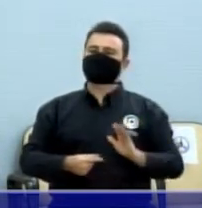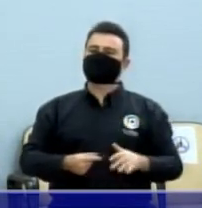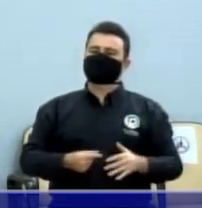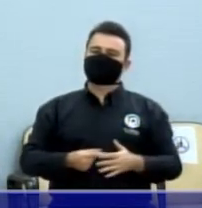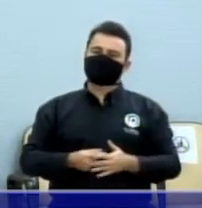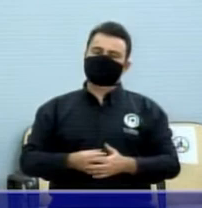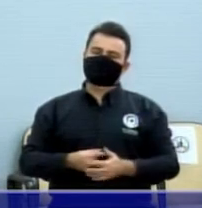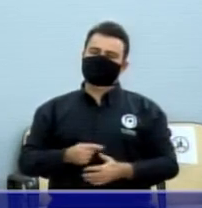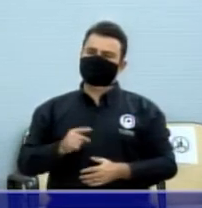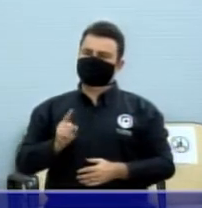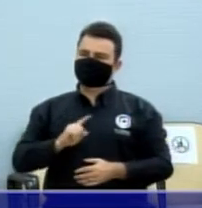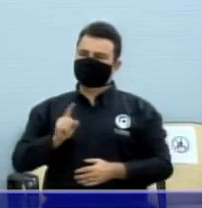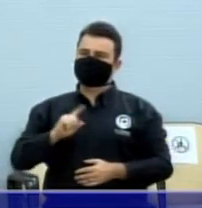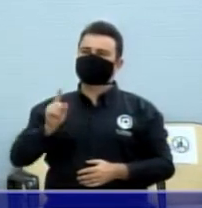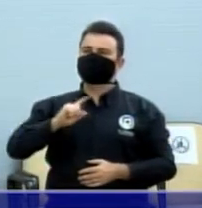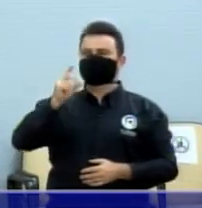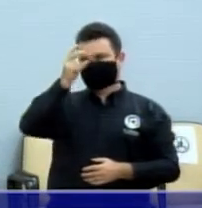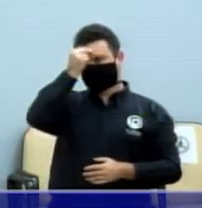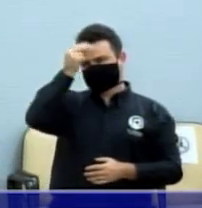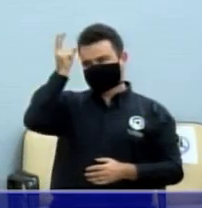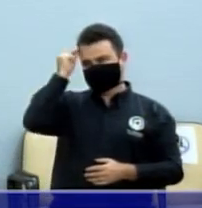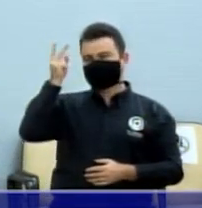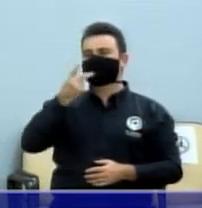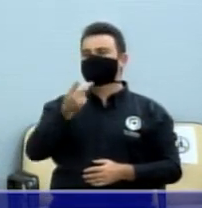o argumento da Prefeitura é puro,